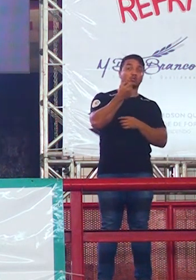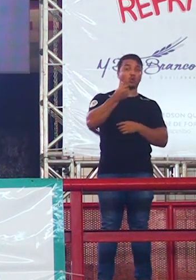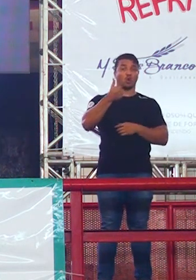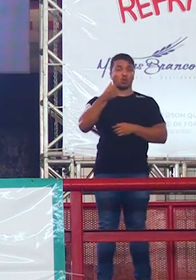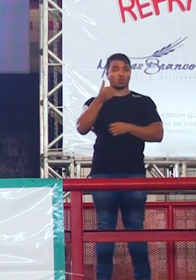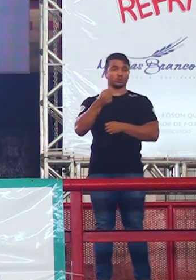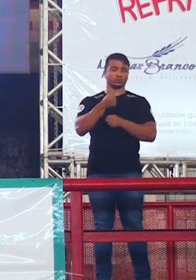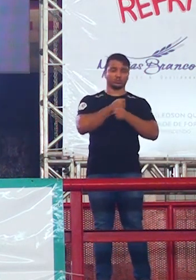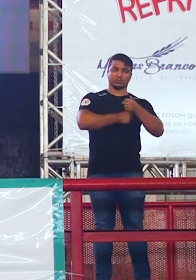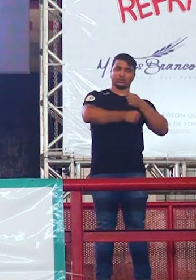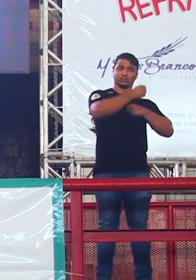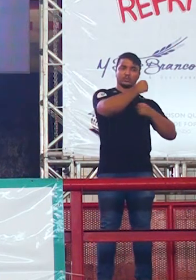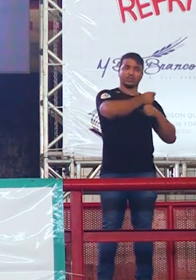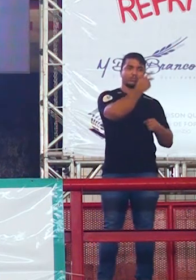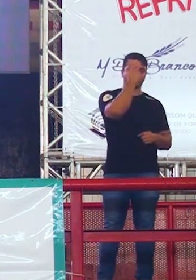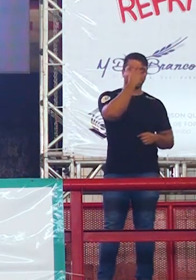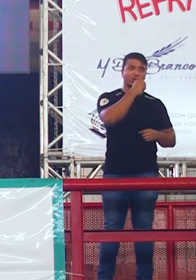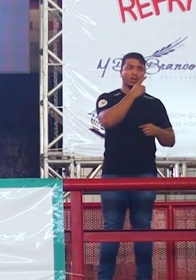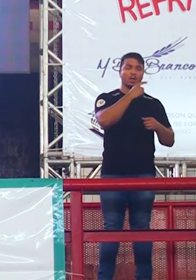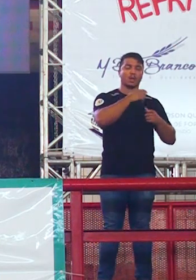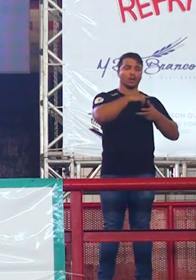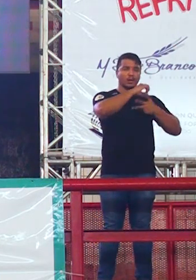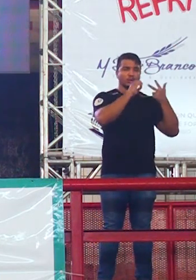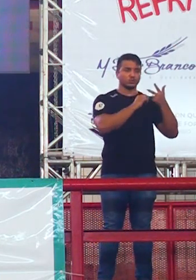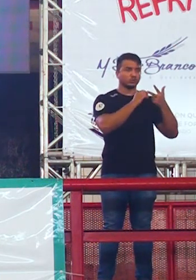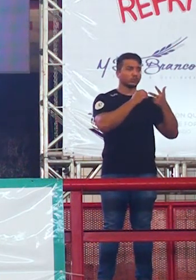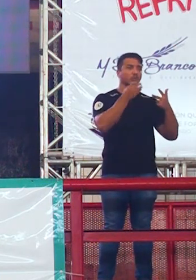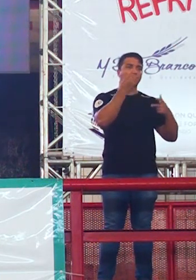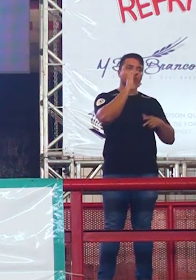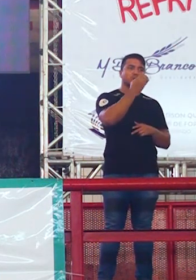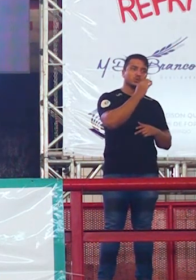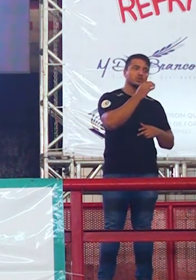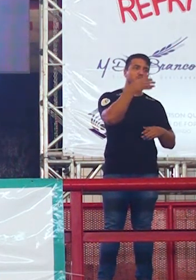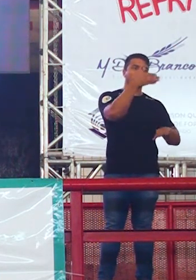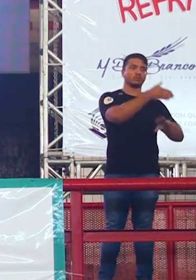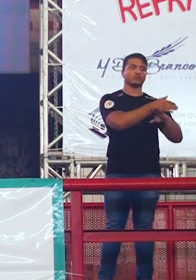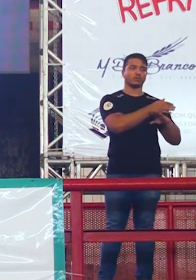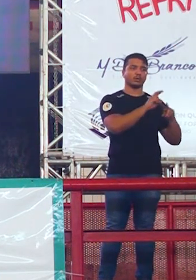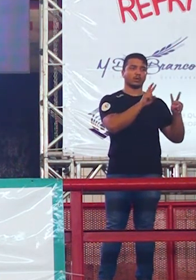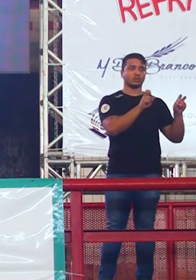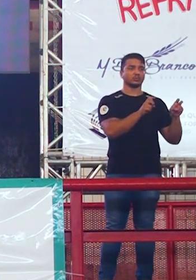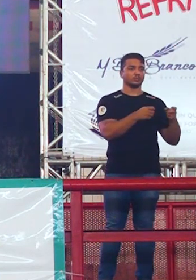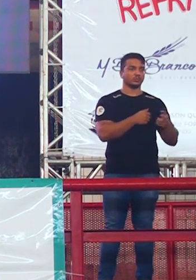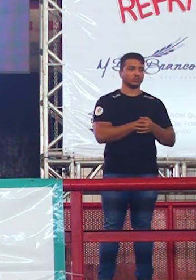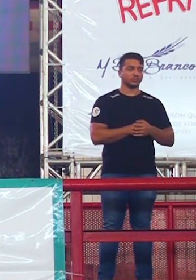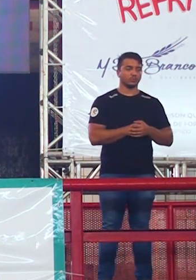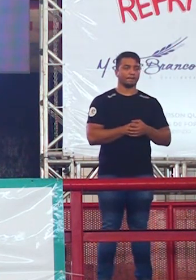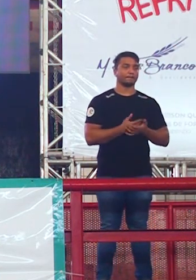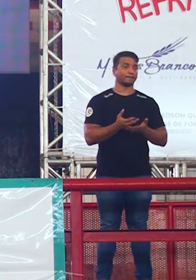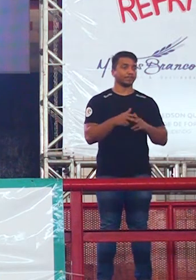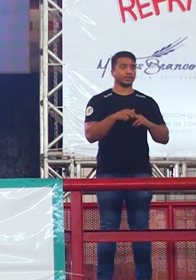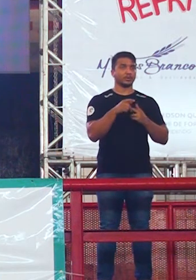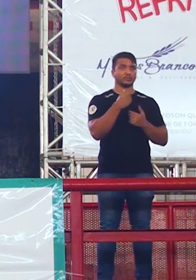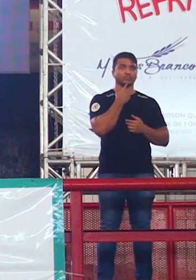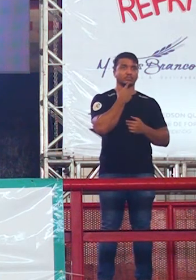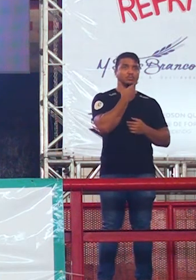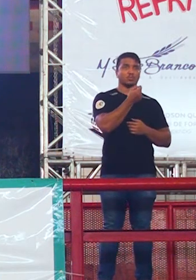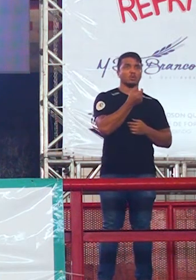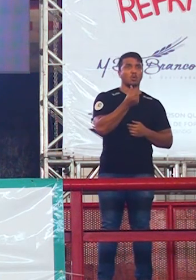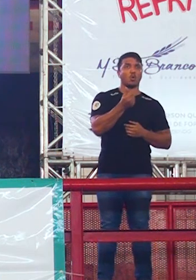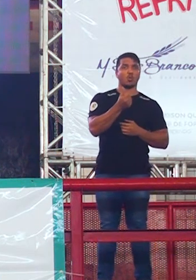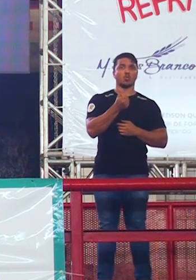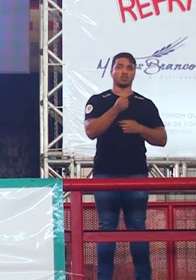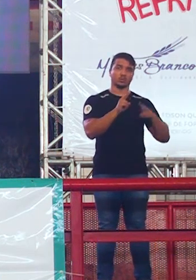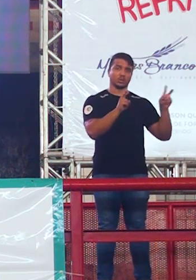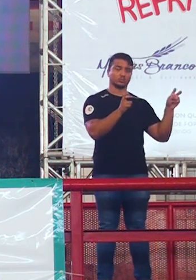discussão científica caiu para o cara debater, viu? Faz um tempinho que não cai